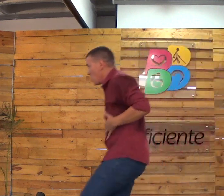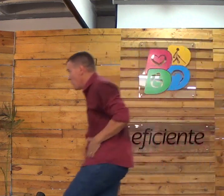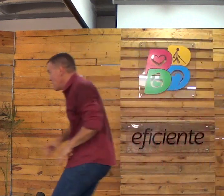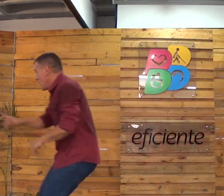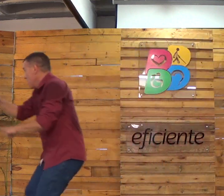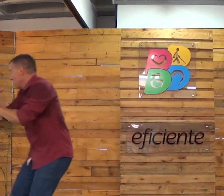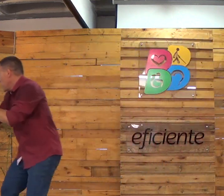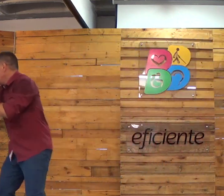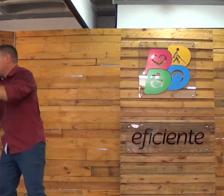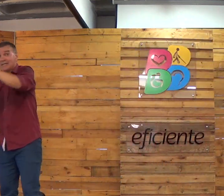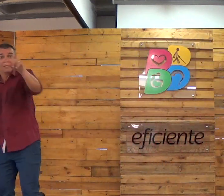Viram ali?